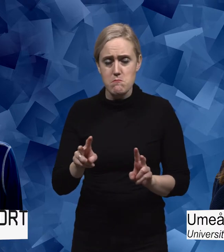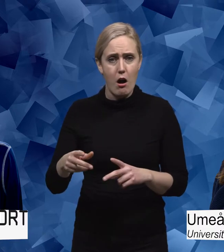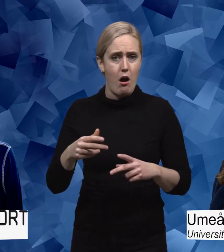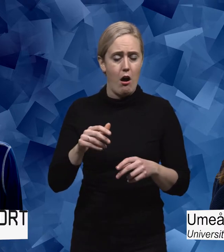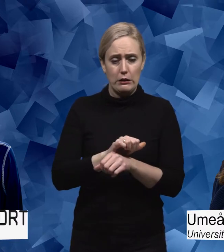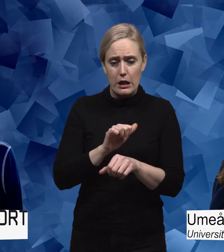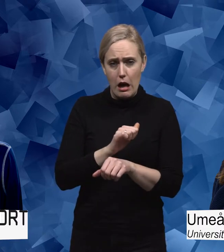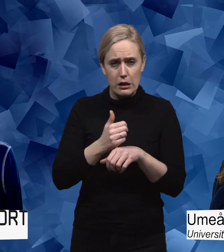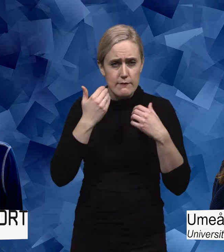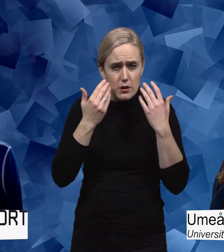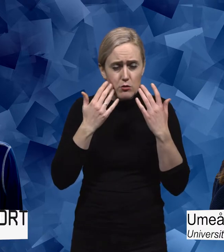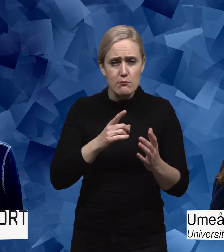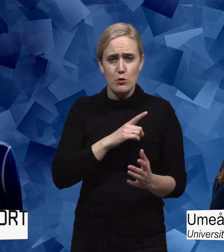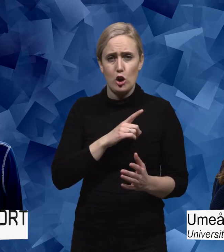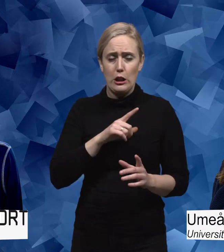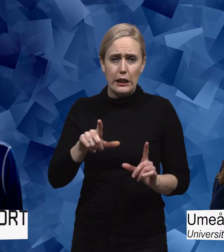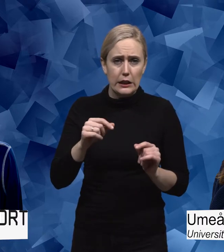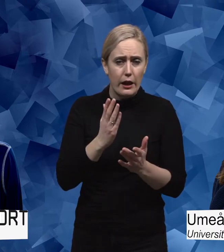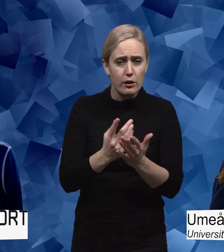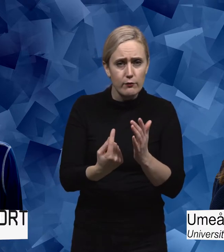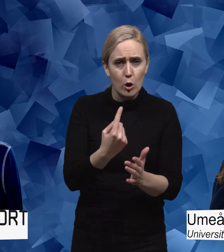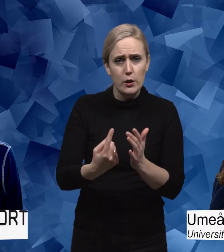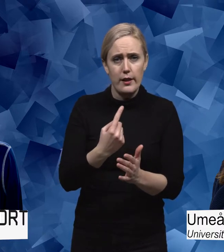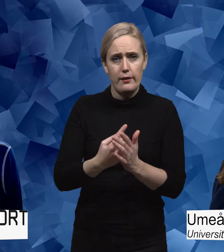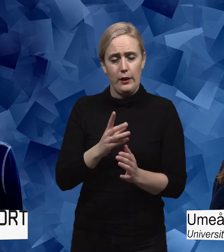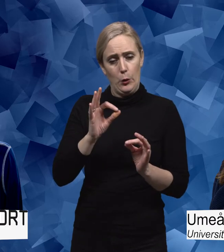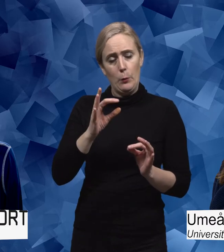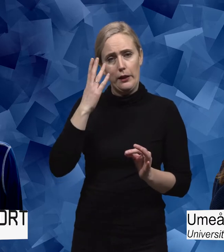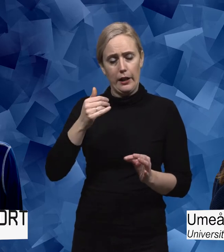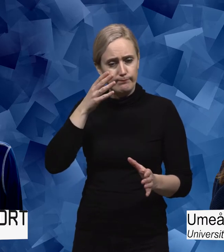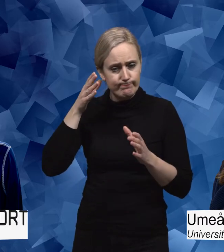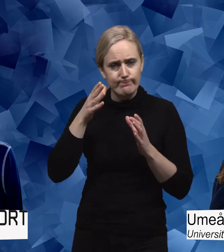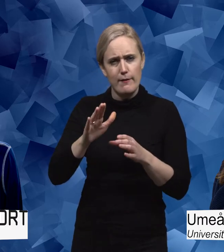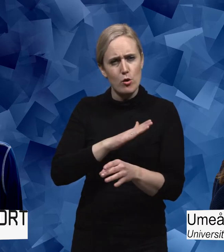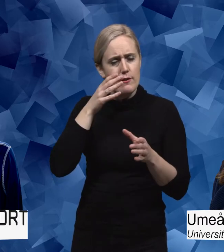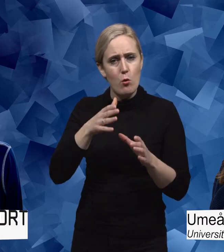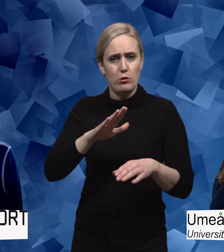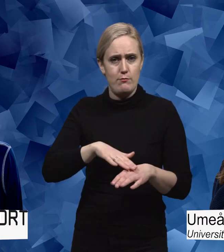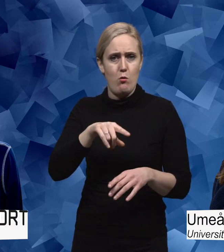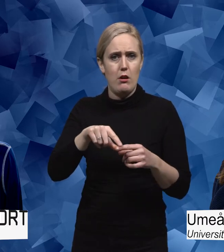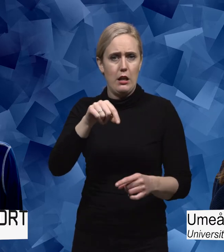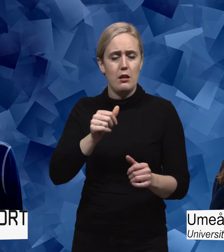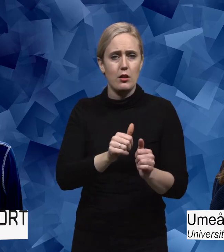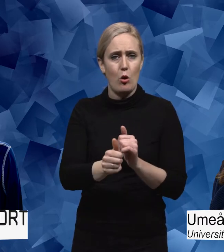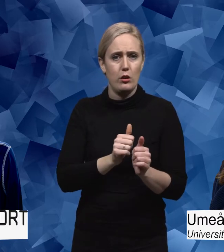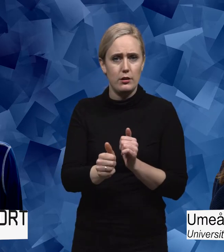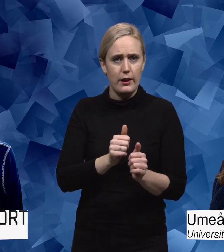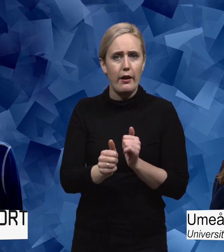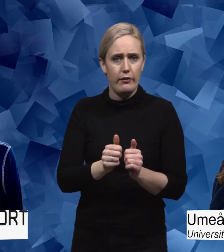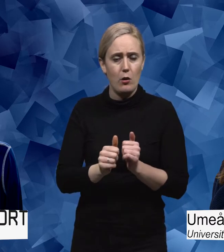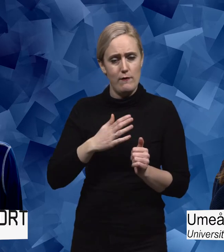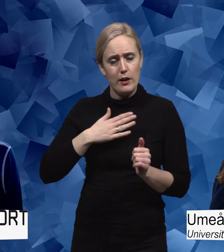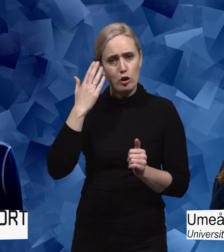mycket, att hitta resurser och förutsättningar att kunna ägna sig åt sitt idrottande och för att mejsla fram sin